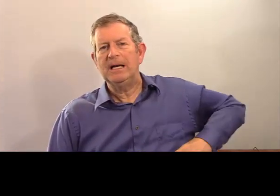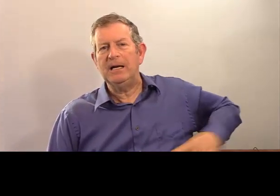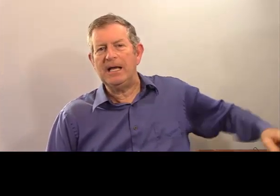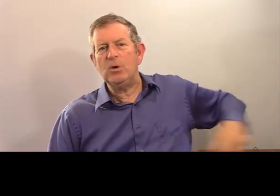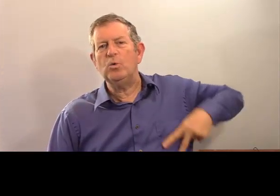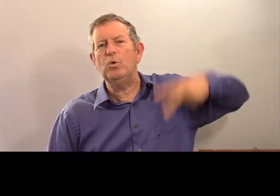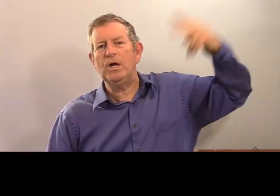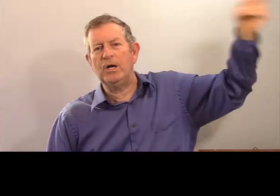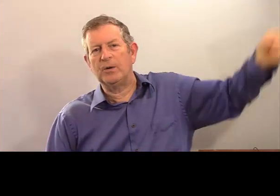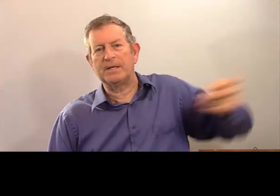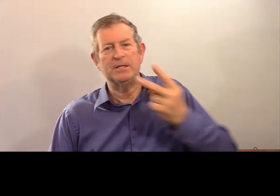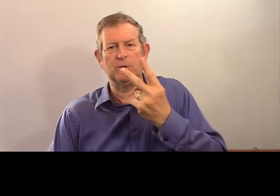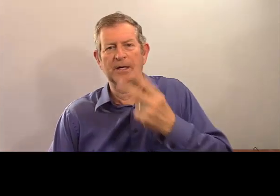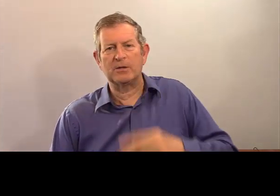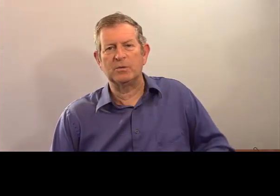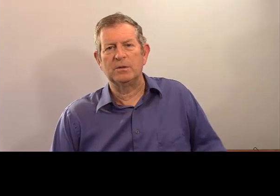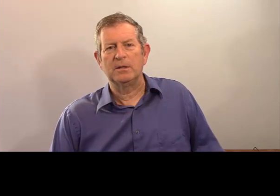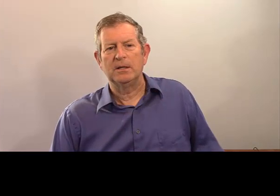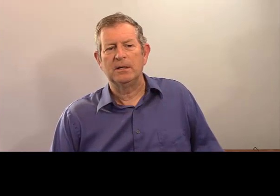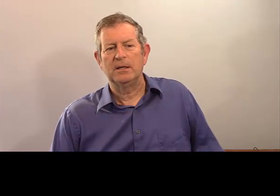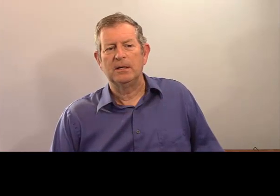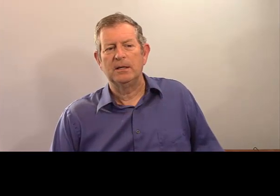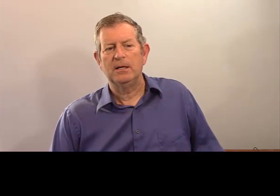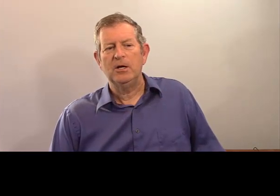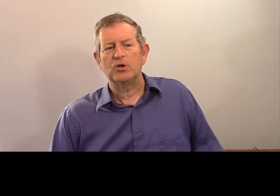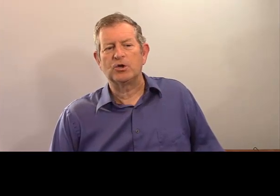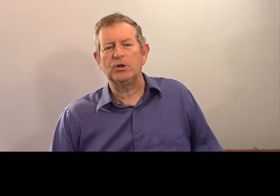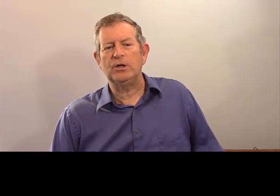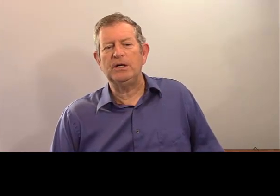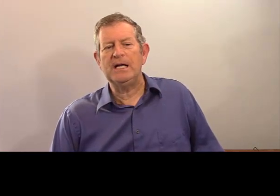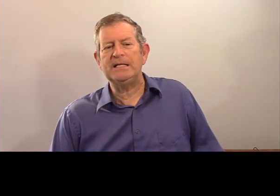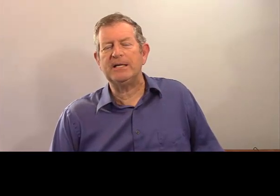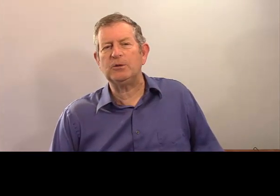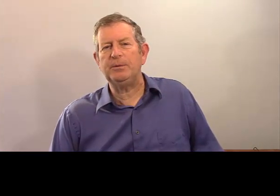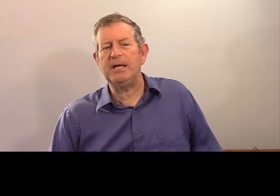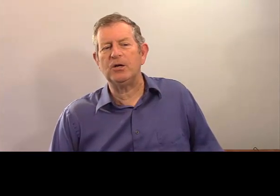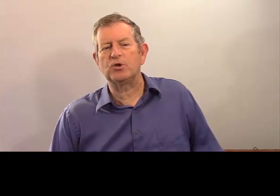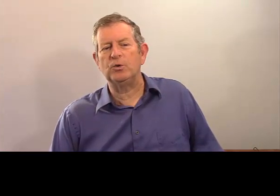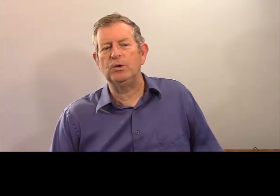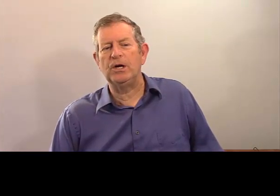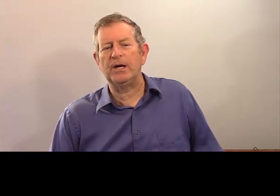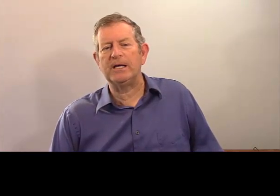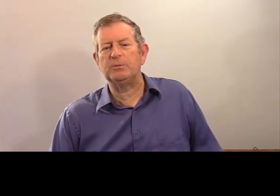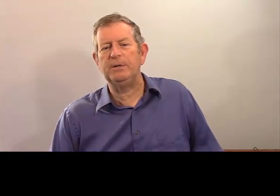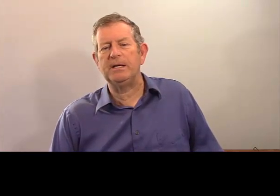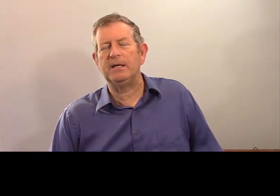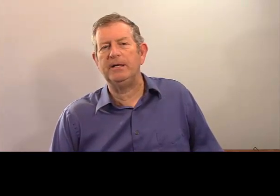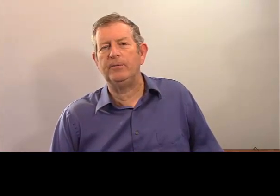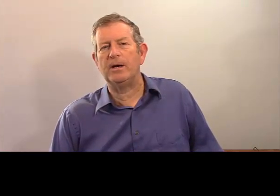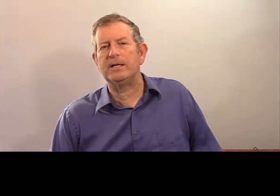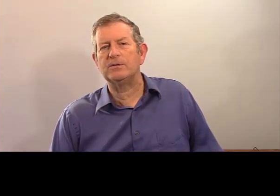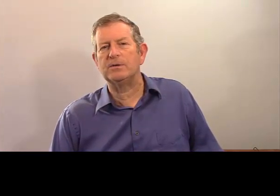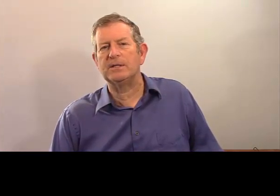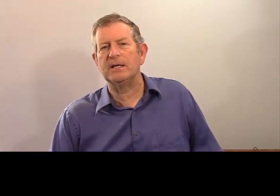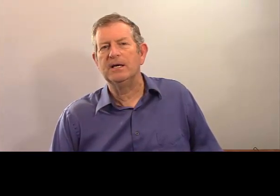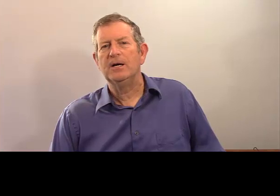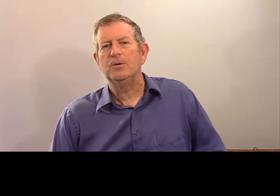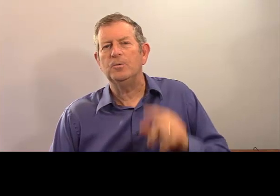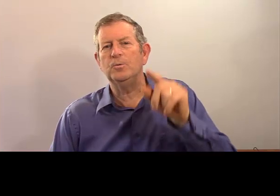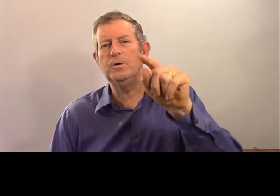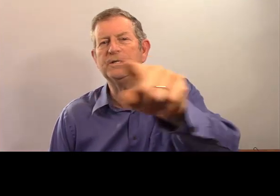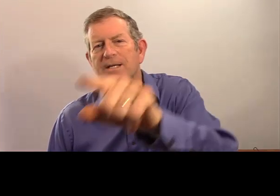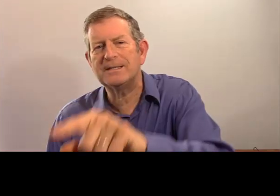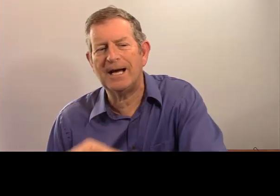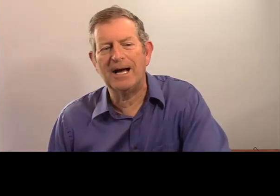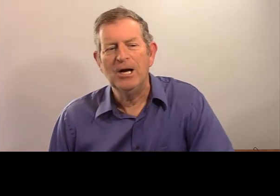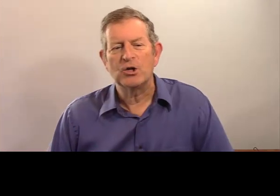Leur », « les » ou « leur » ? Est-ce qu'il deux garçons ? Je les explique ? Je leur explique les devoirs. Qu'est-ce que c'est ?